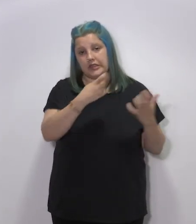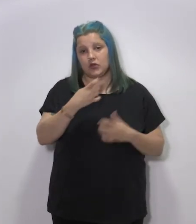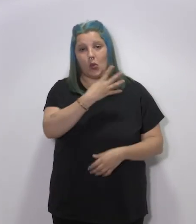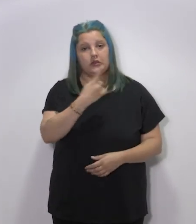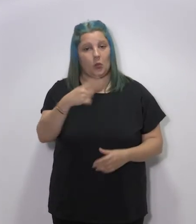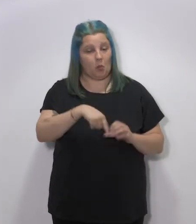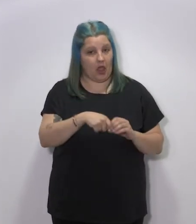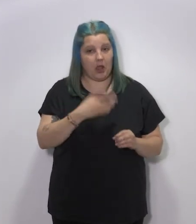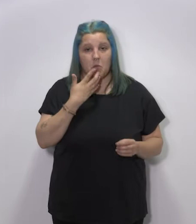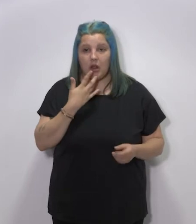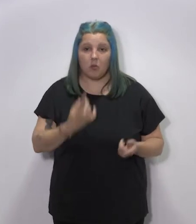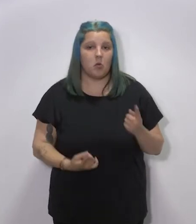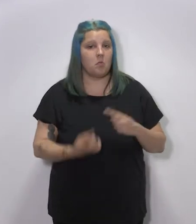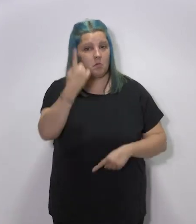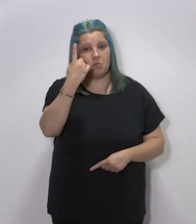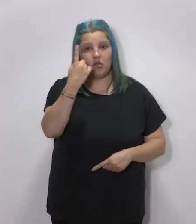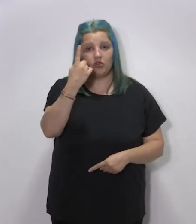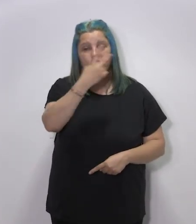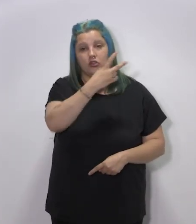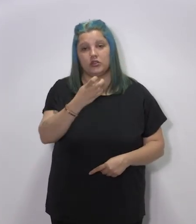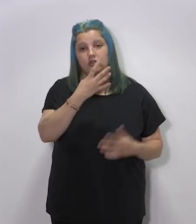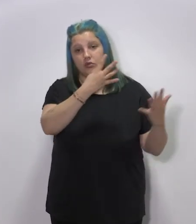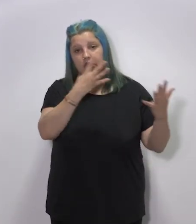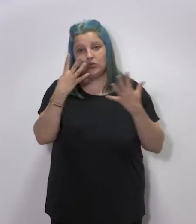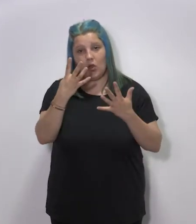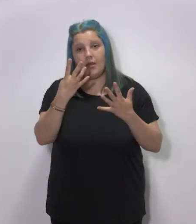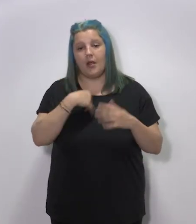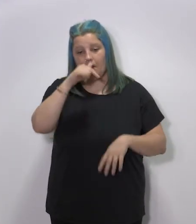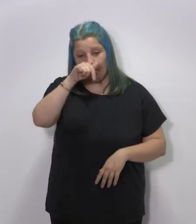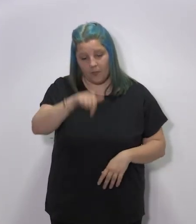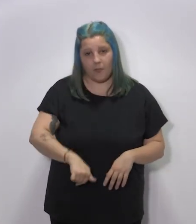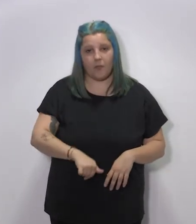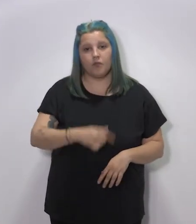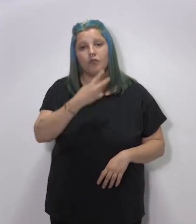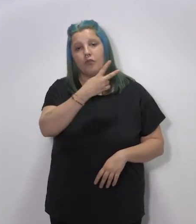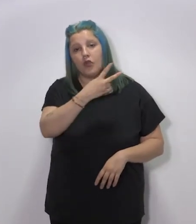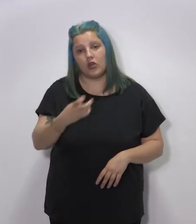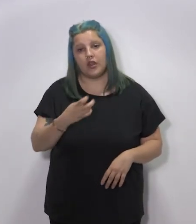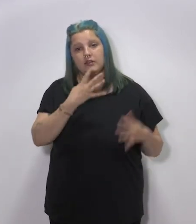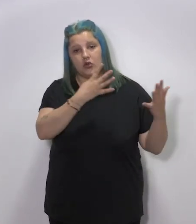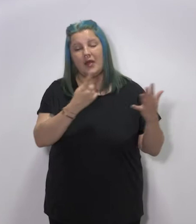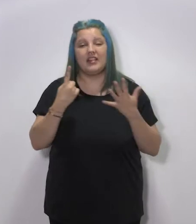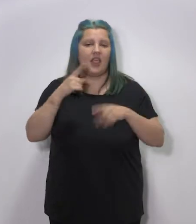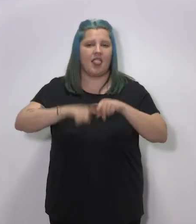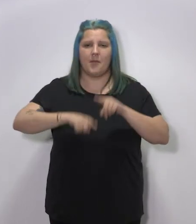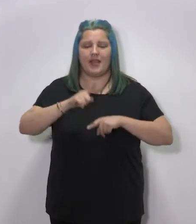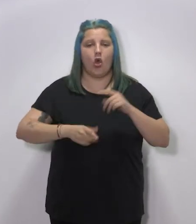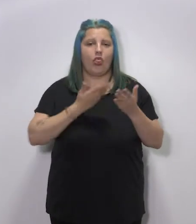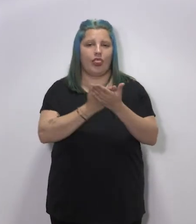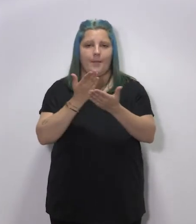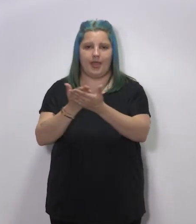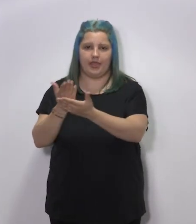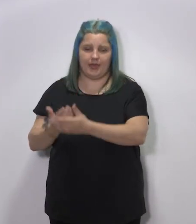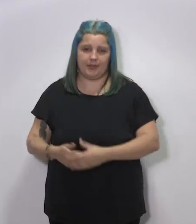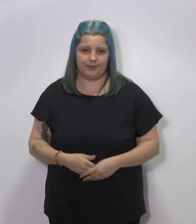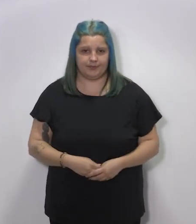.641 plazas, Rioja Alta a 299 y Rioja Baja a 296 en función de la